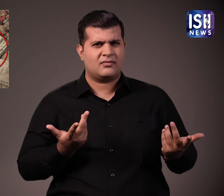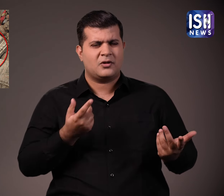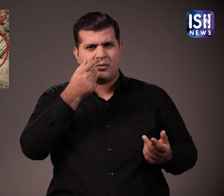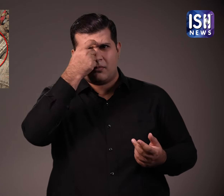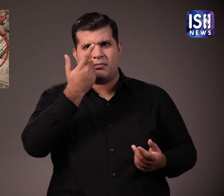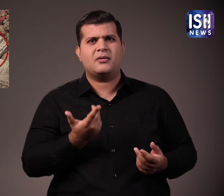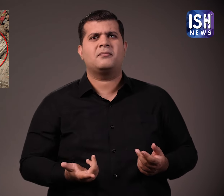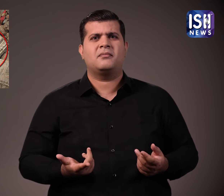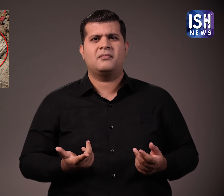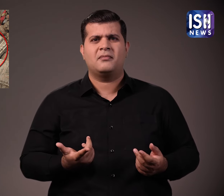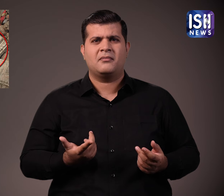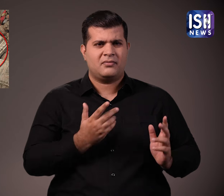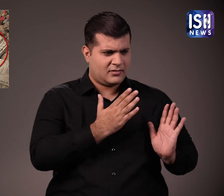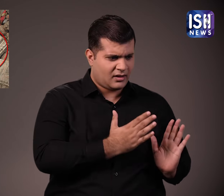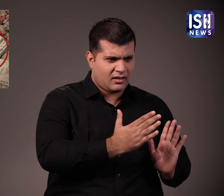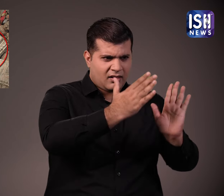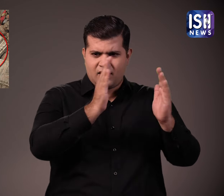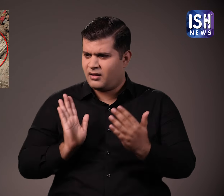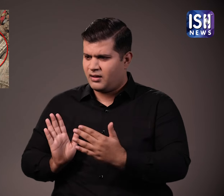मूर्तिया किसी को परेशान नहीं कर रही थी.